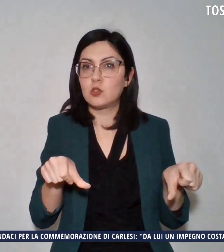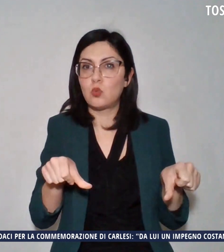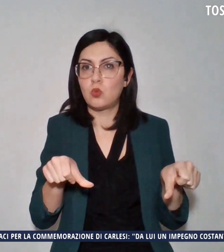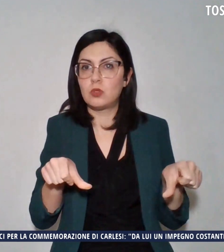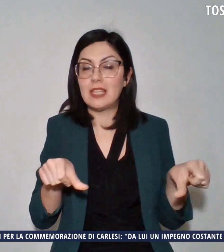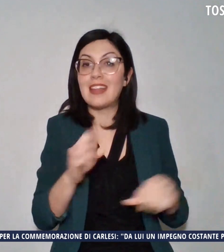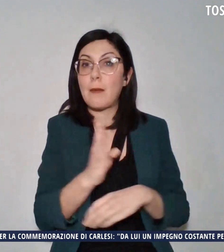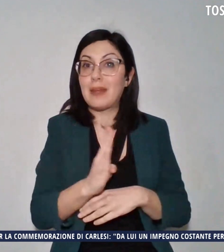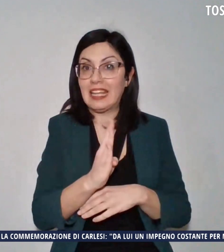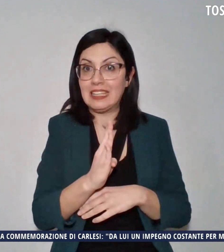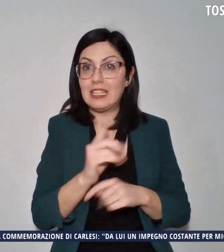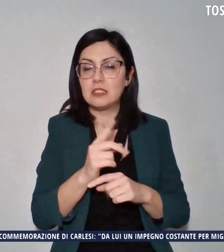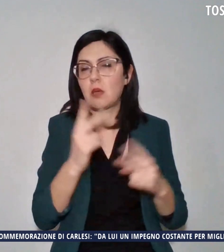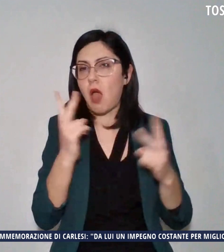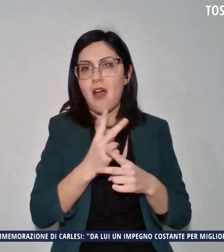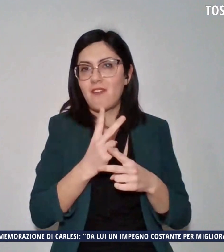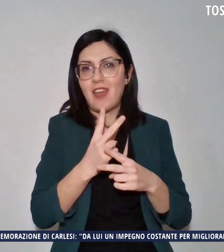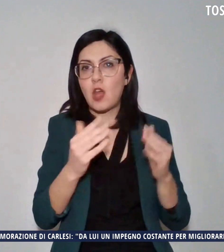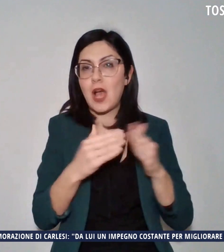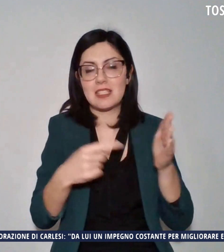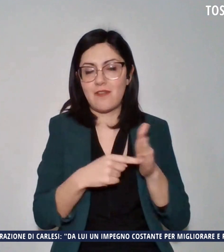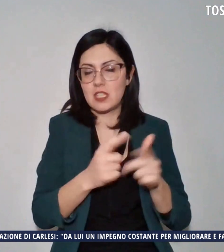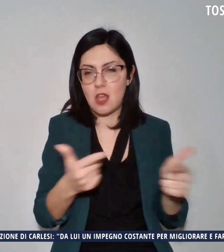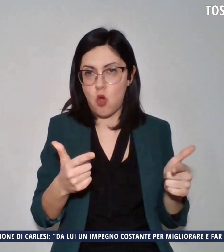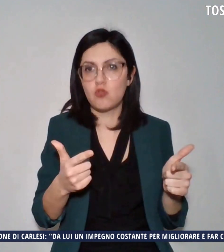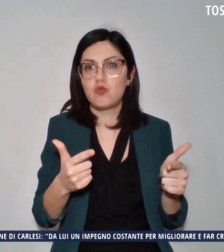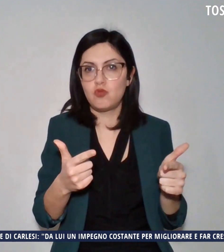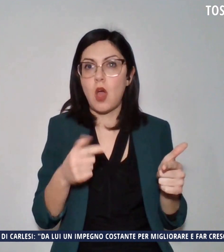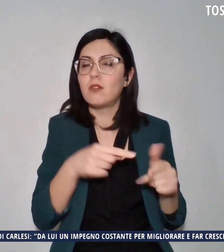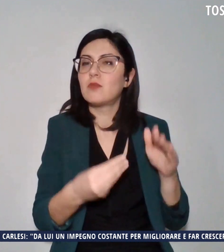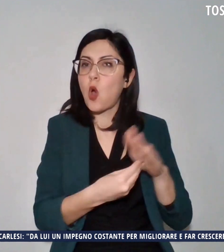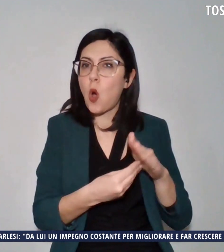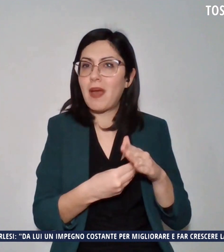è un senza fissa dimora. È un operaio edile.